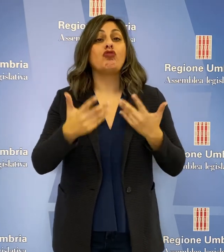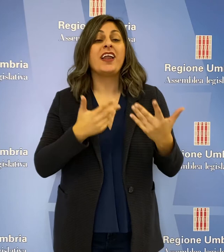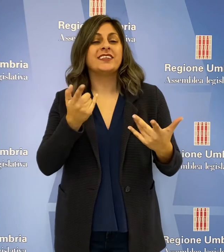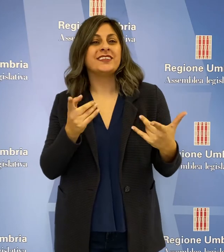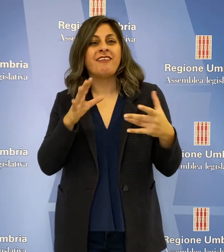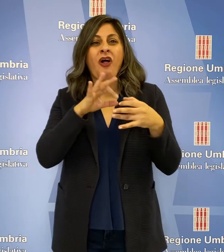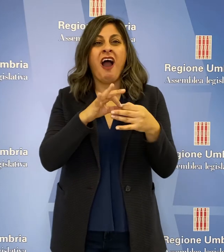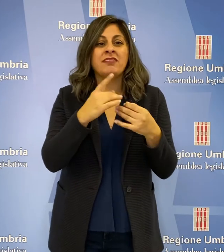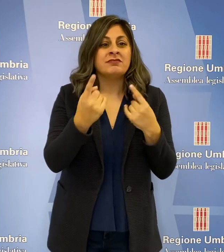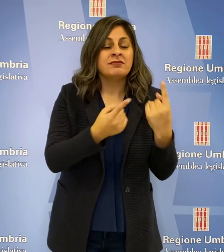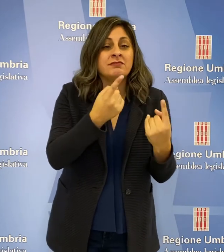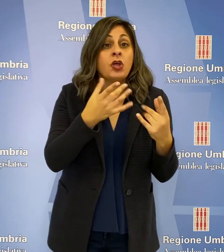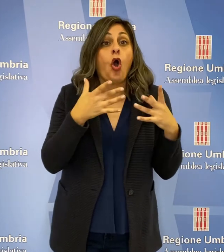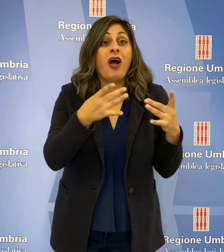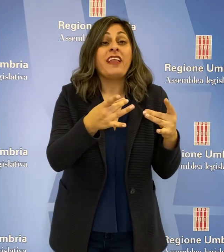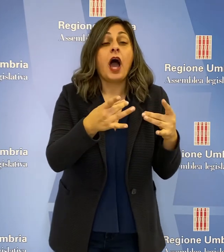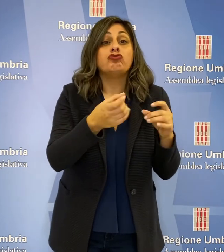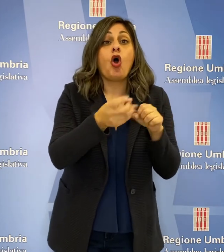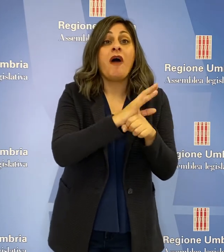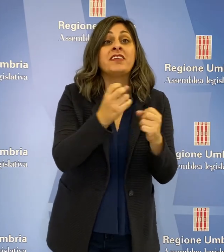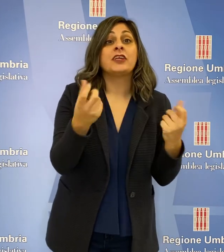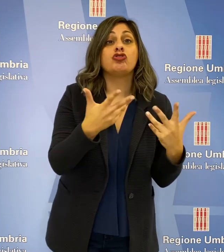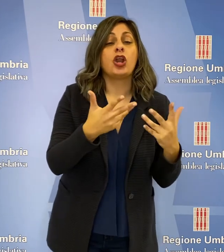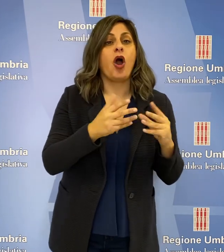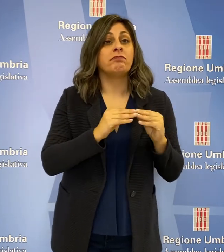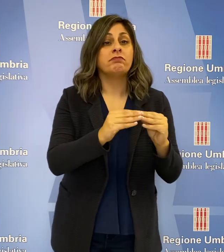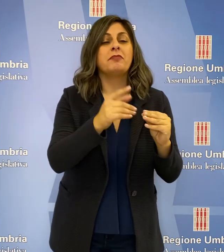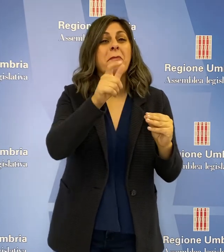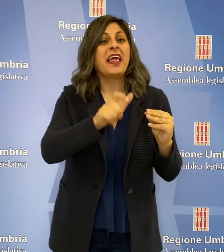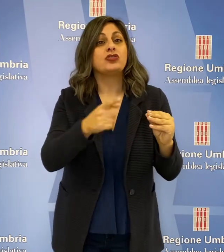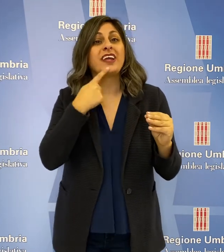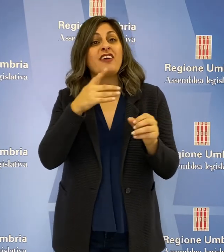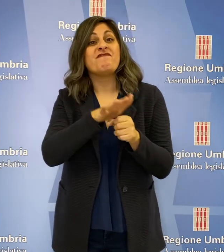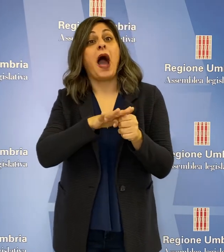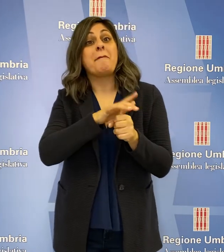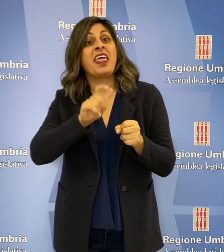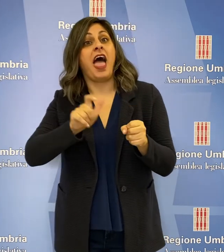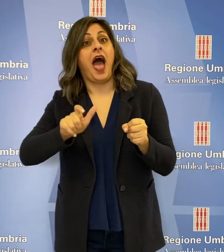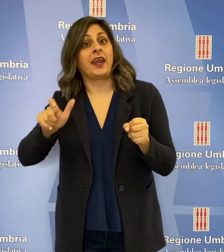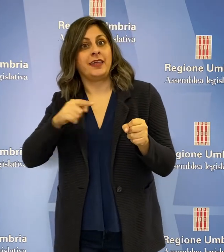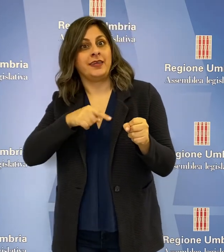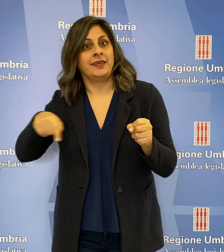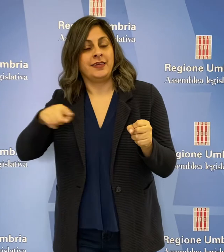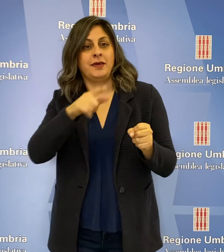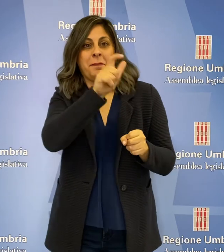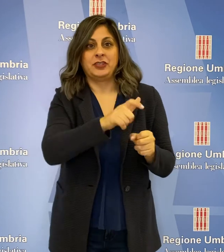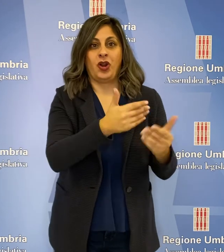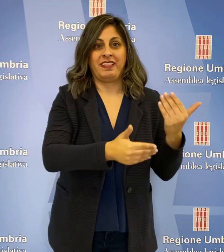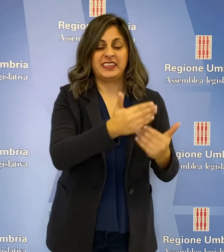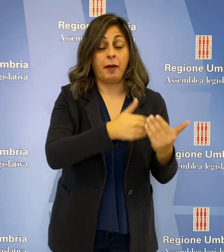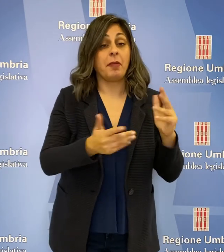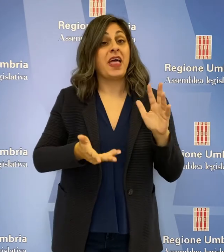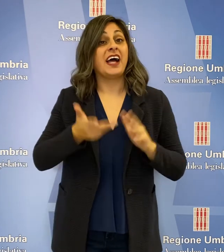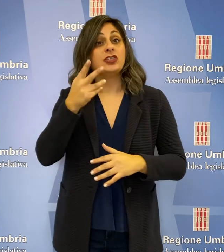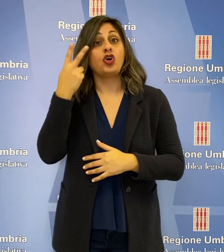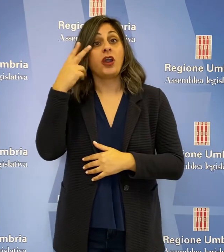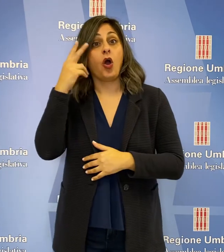emergenza relativamente a casi di contagio da Covid-19 di familiari. L'assessore Luca Coletto ha